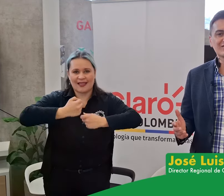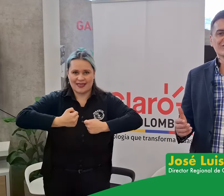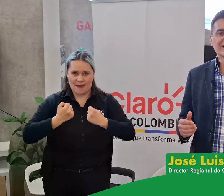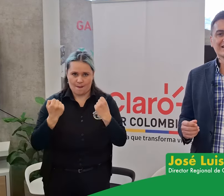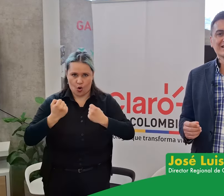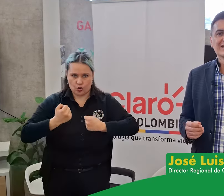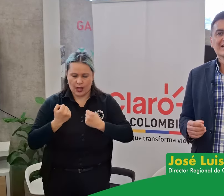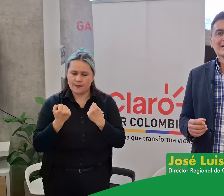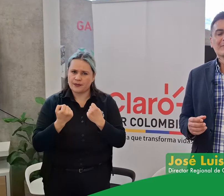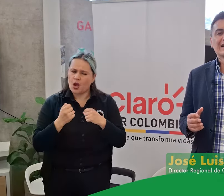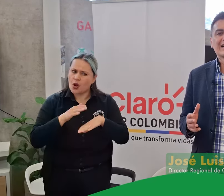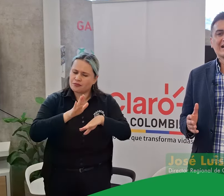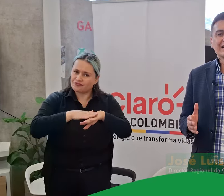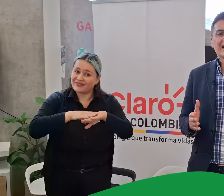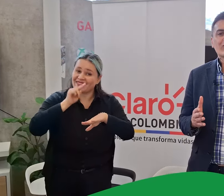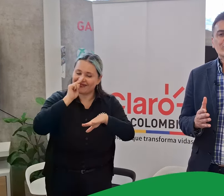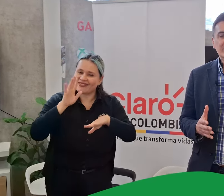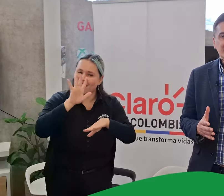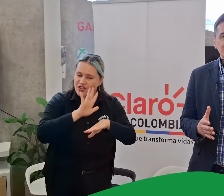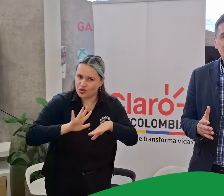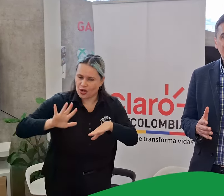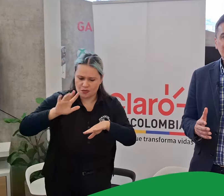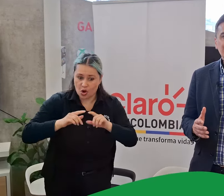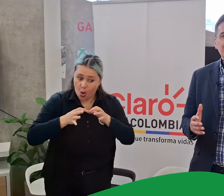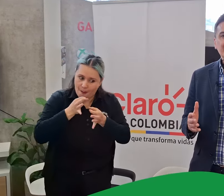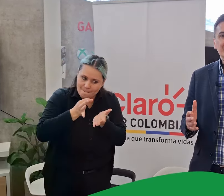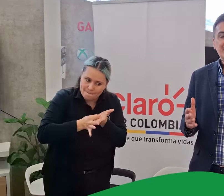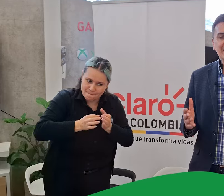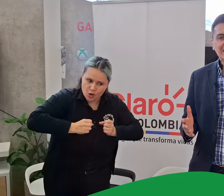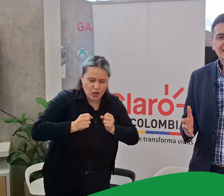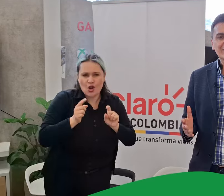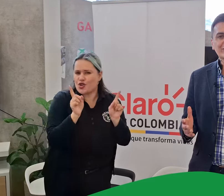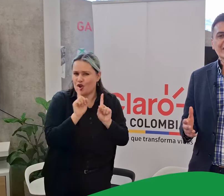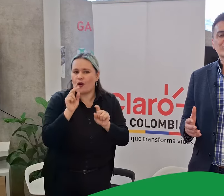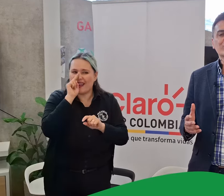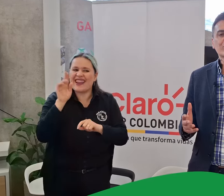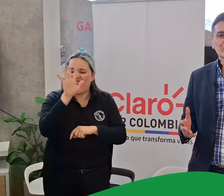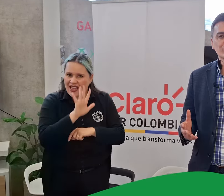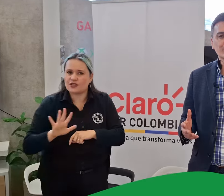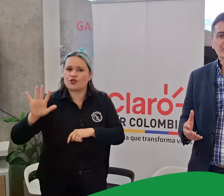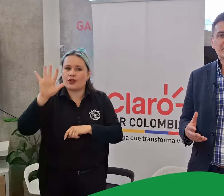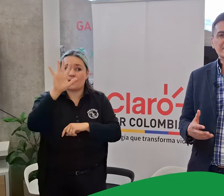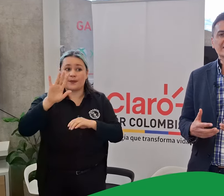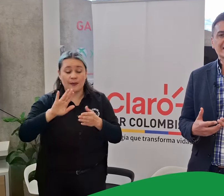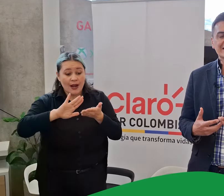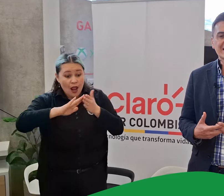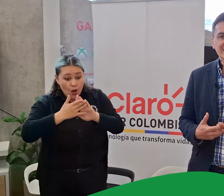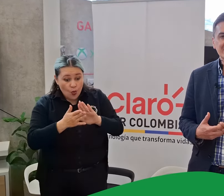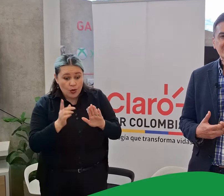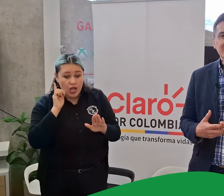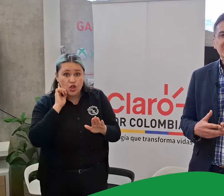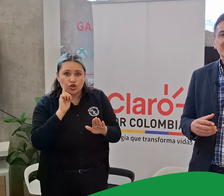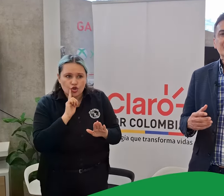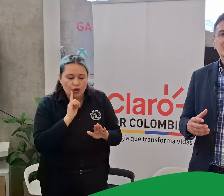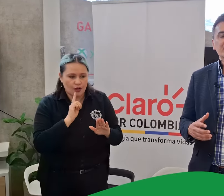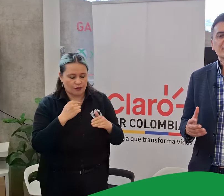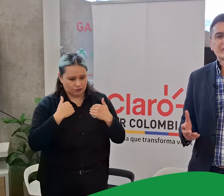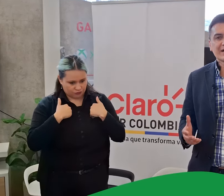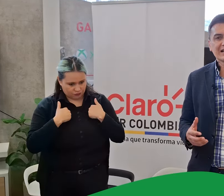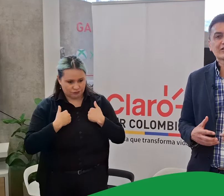nacional para la comunidad sorda y para Claro. Es un orgullo poder presentar esta alianza y poder informarle